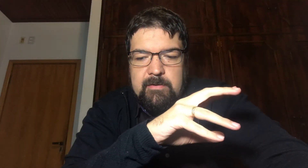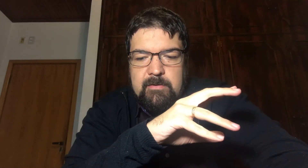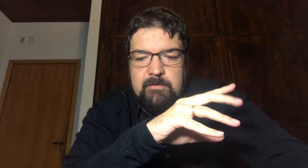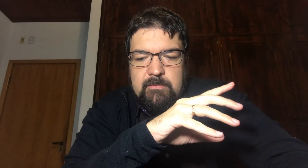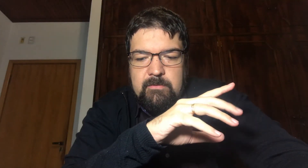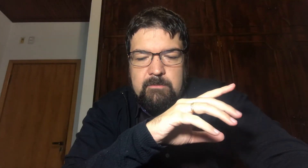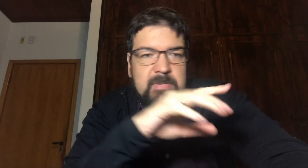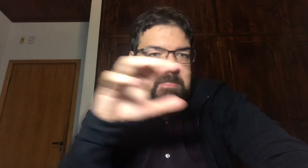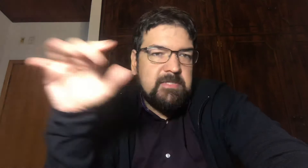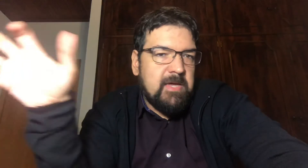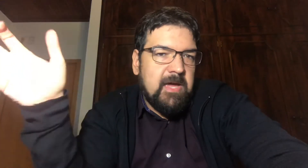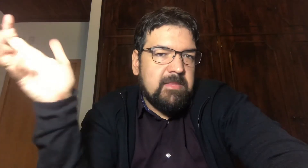O Bit nada